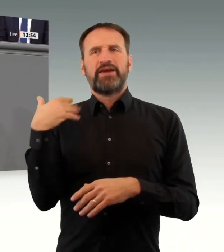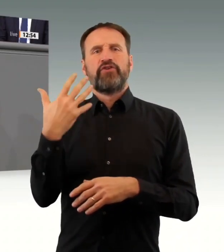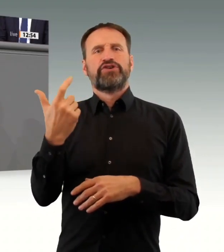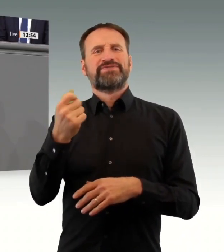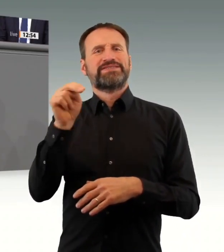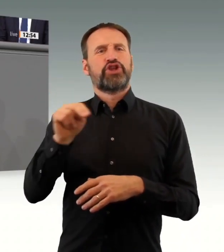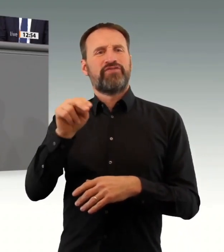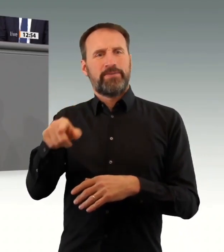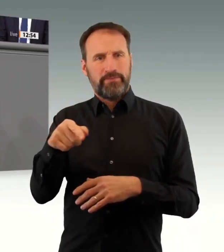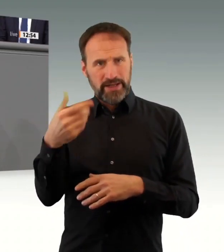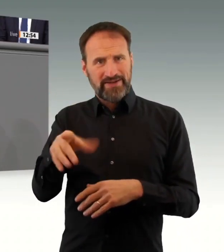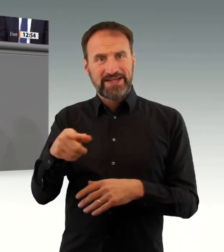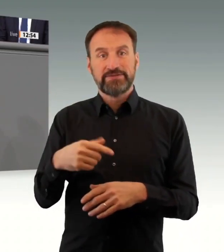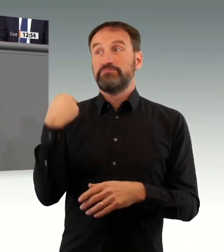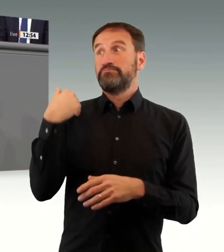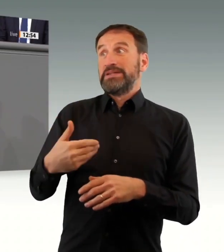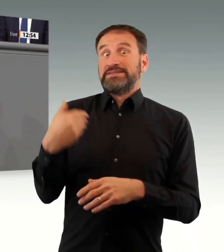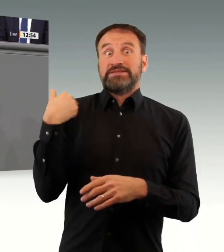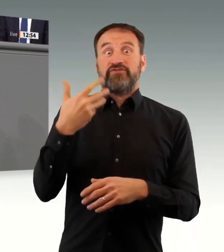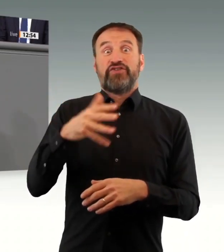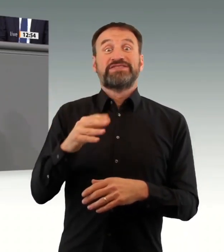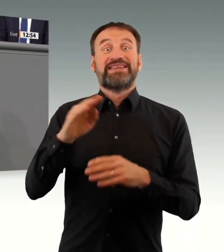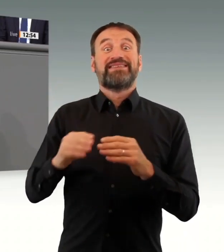-Fraktion vom Kollegen Hilse? Bitte schön.